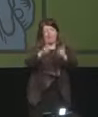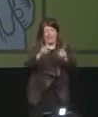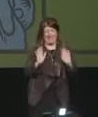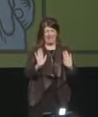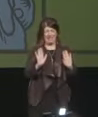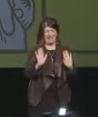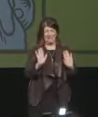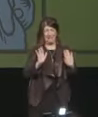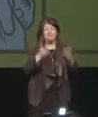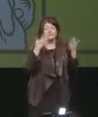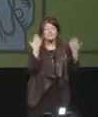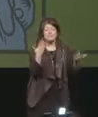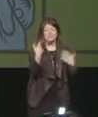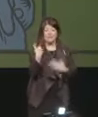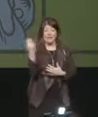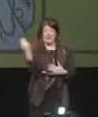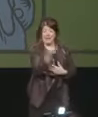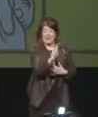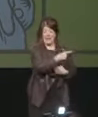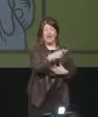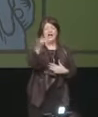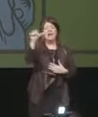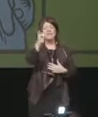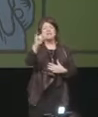sto facendo iscrivati il del